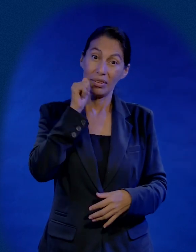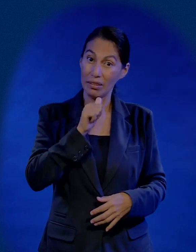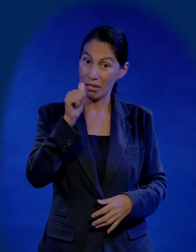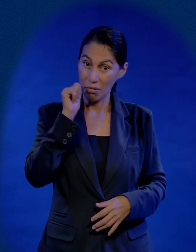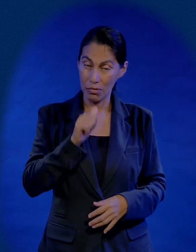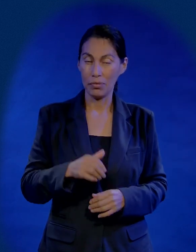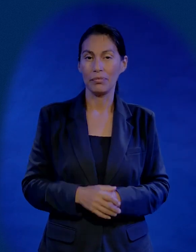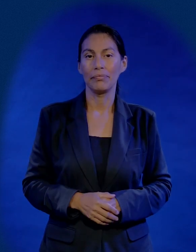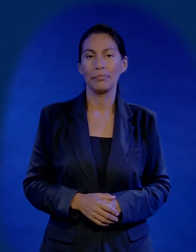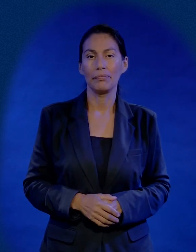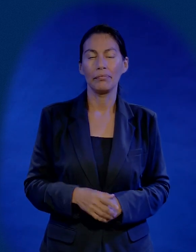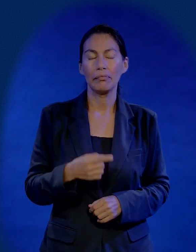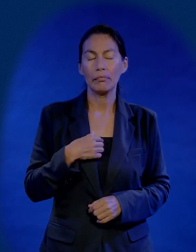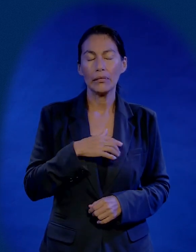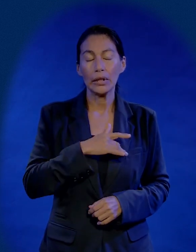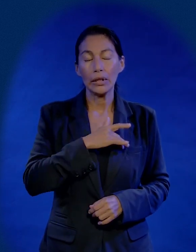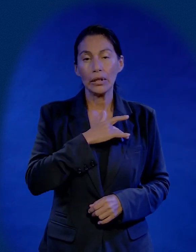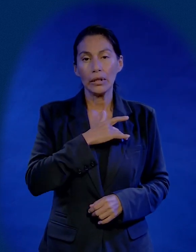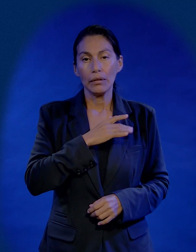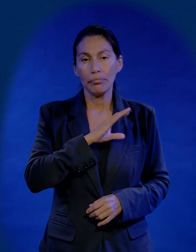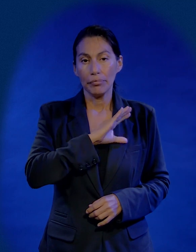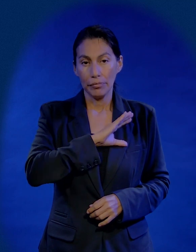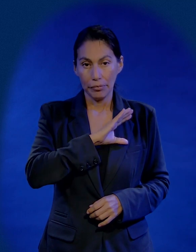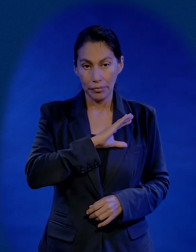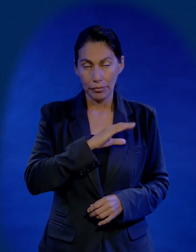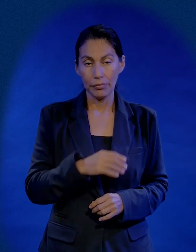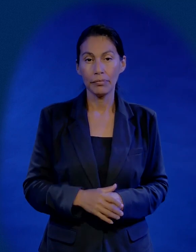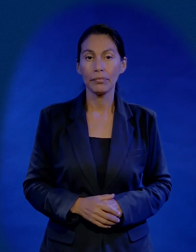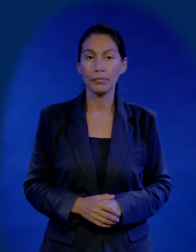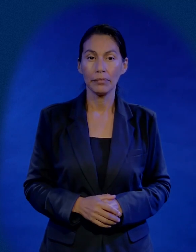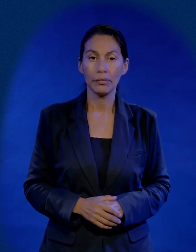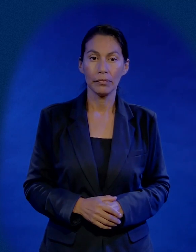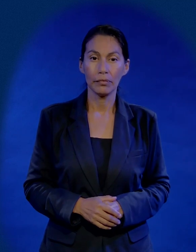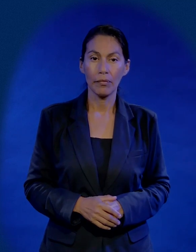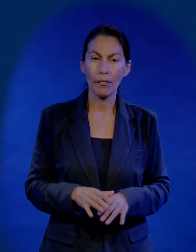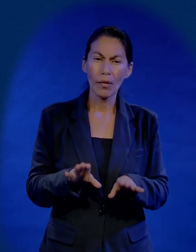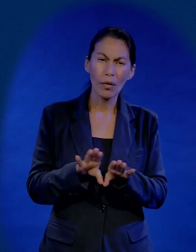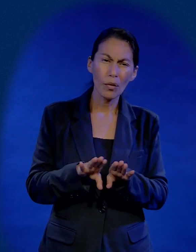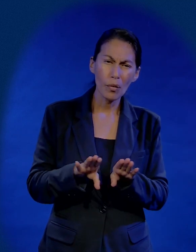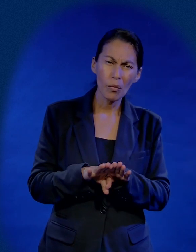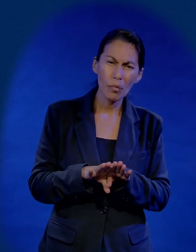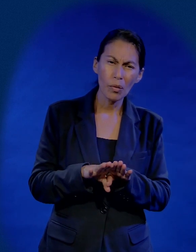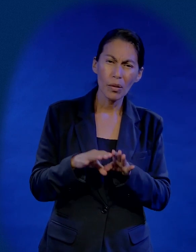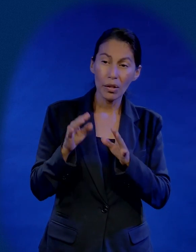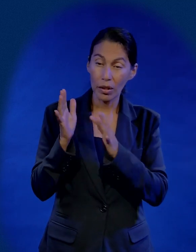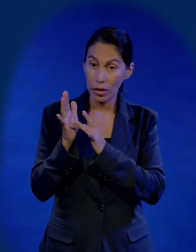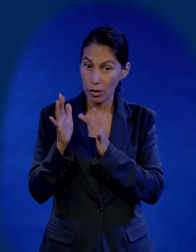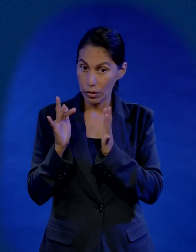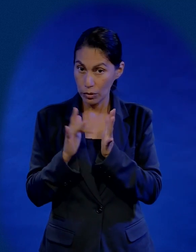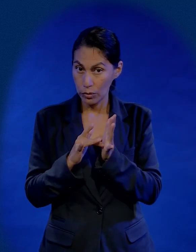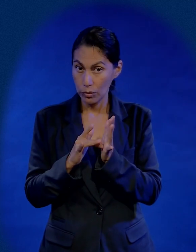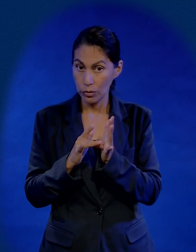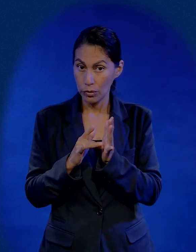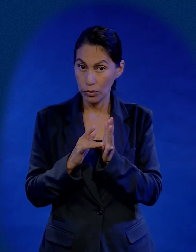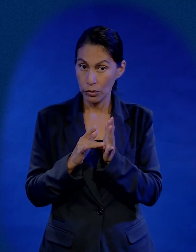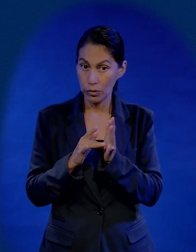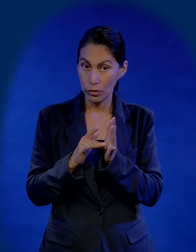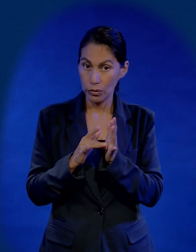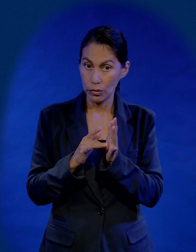y a mí de veras me enternece mucho la forma en que Jesús trata varias veces de